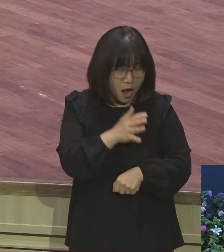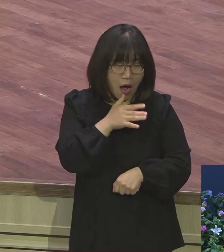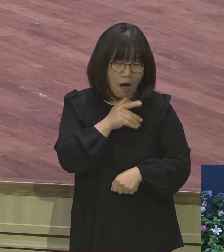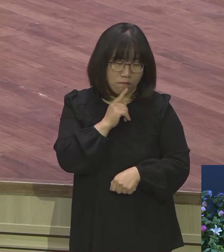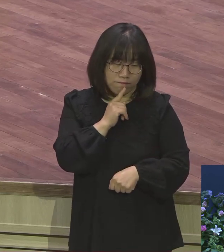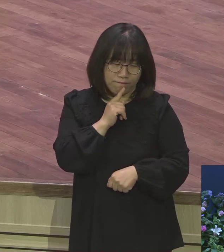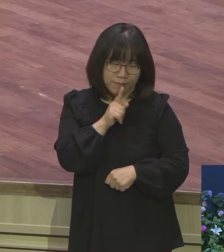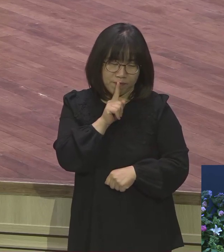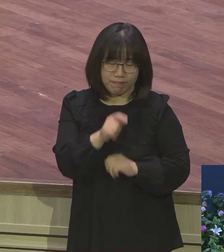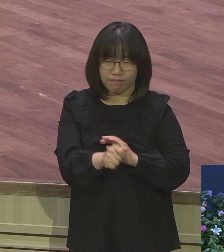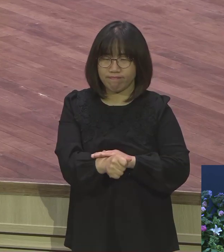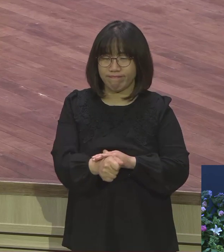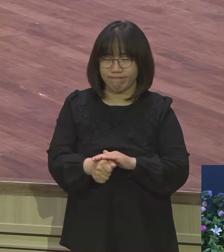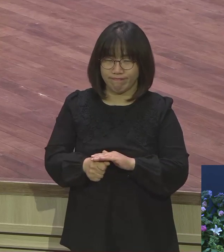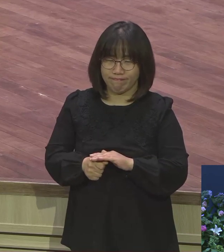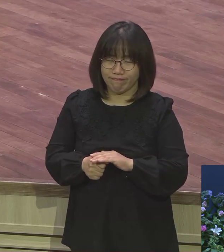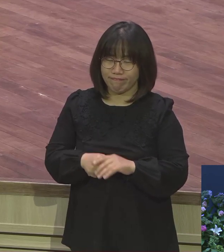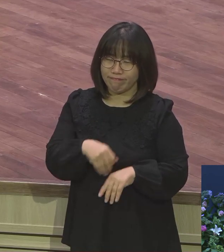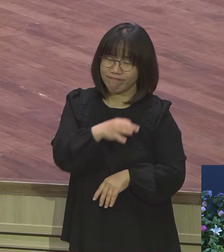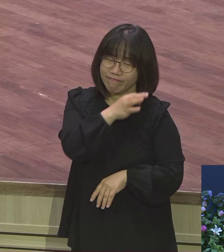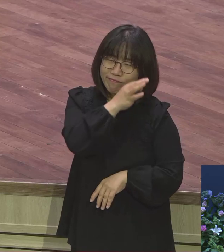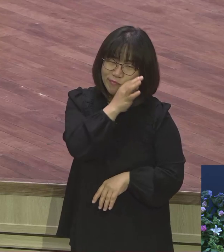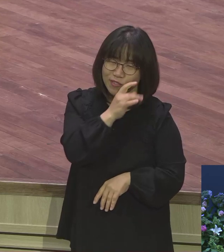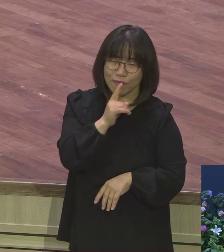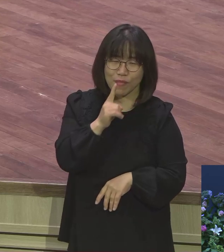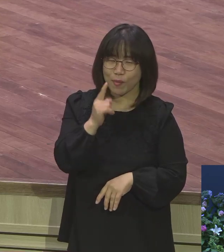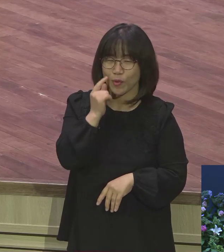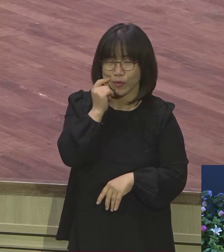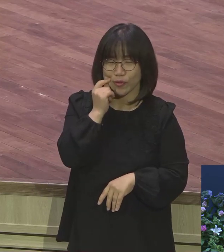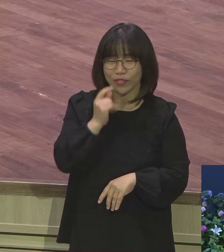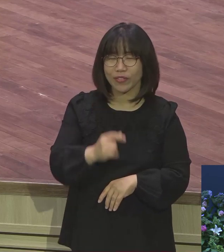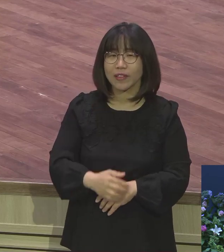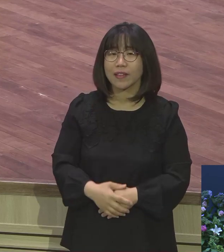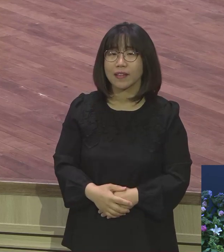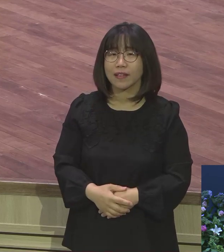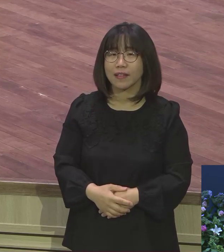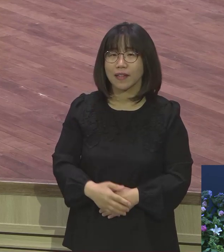쪽팔려가지고. 말을 잘 못 해요. 그러니까 이 창피해서